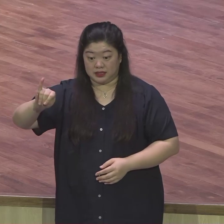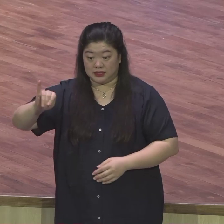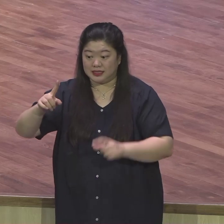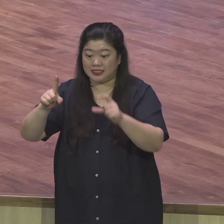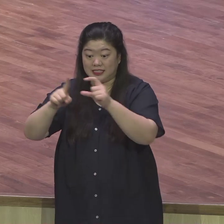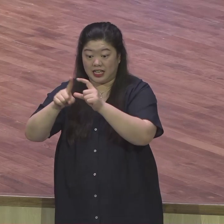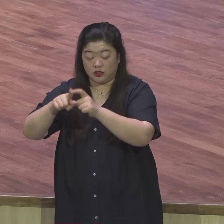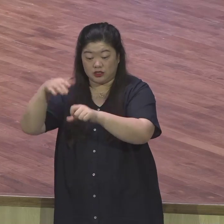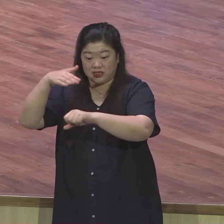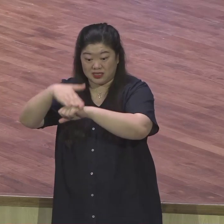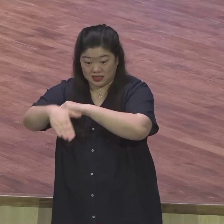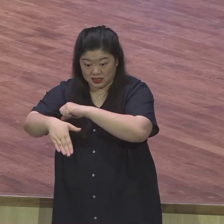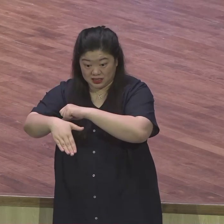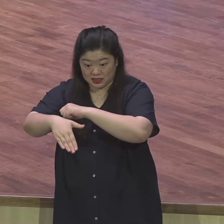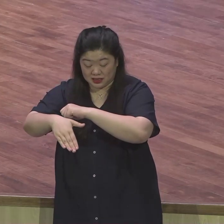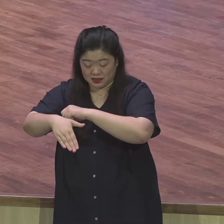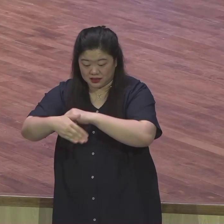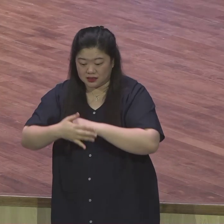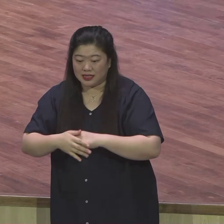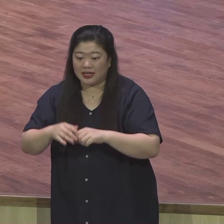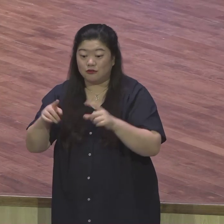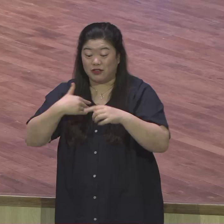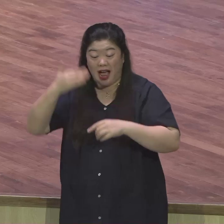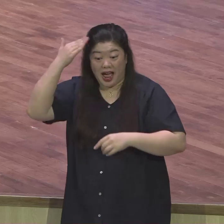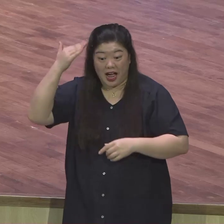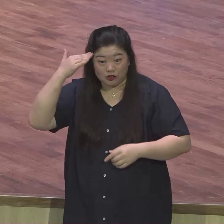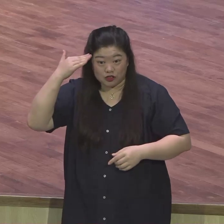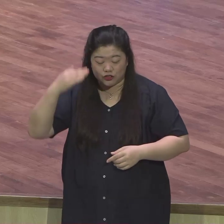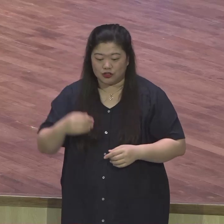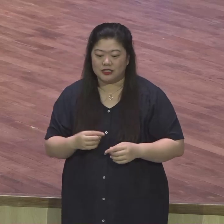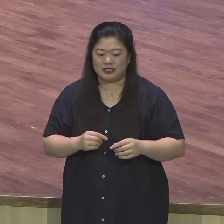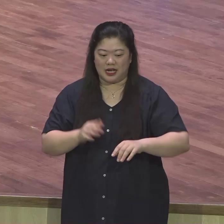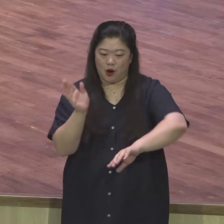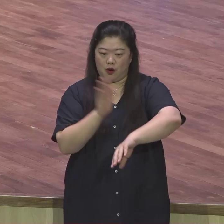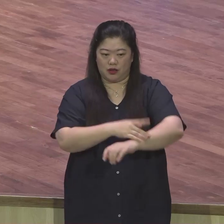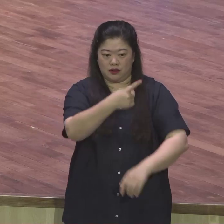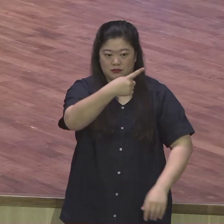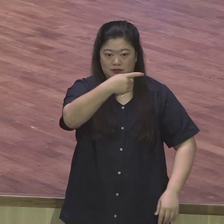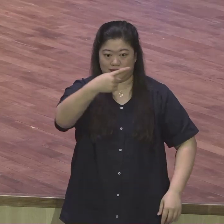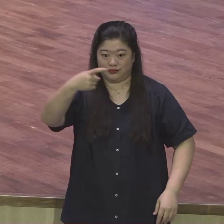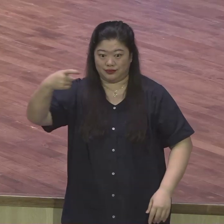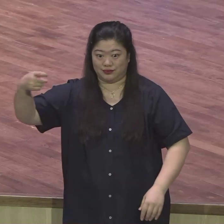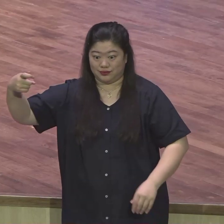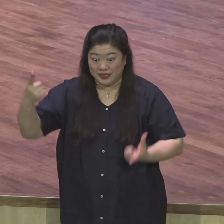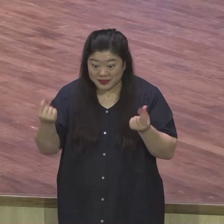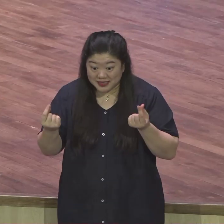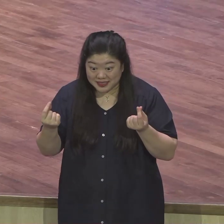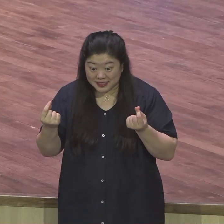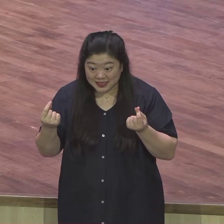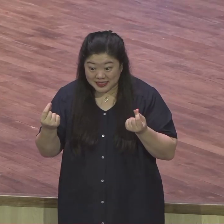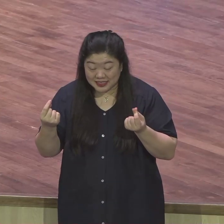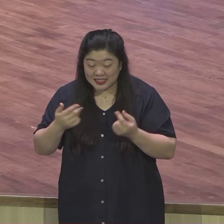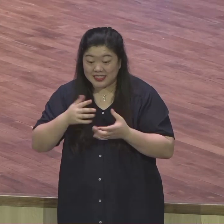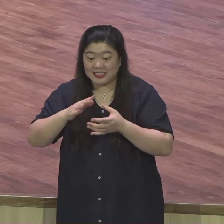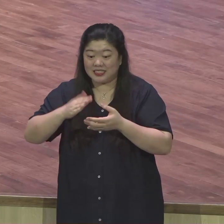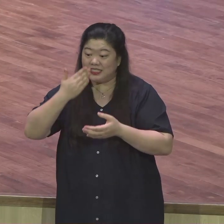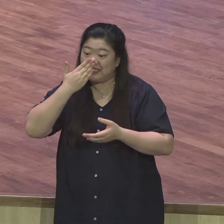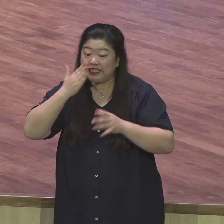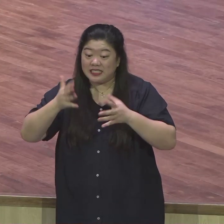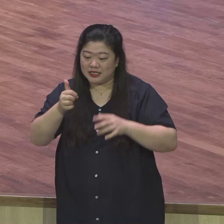히브리는요 거꾸로 읽습니다. 우리는 이렇게 가로인의 끝도 읽는 게 히브리어예요. 히브리어예요. 뒤에서부터 거꾸로 읽은